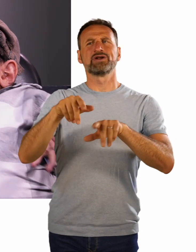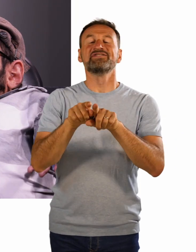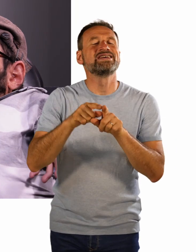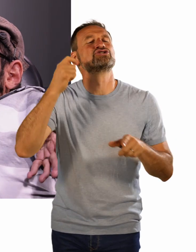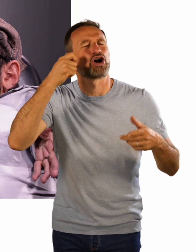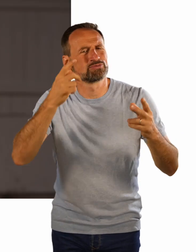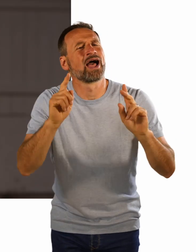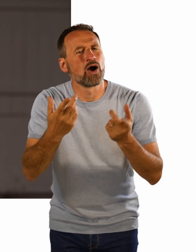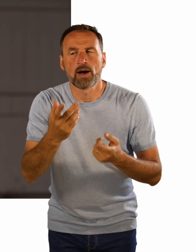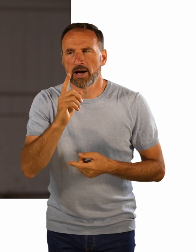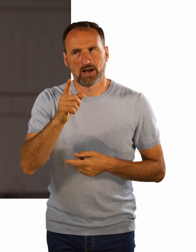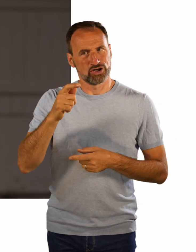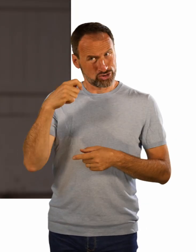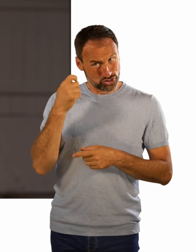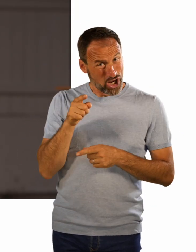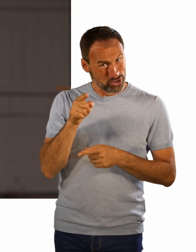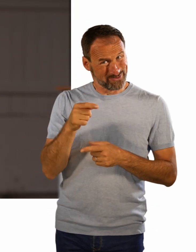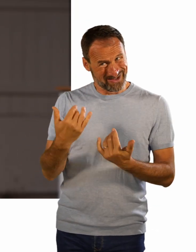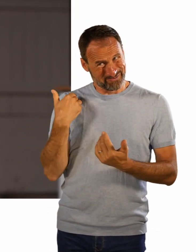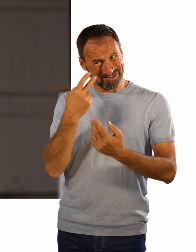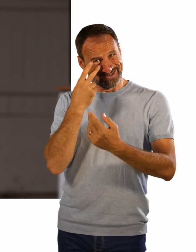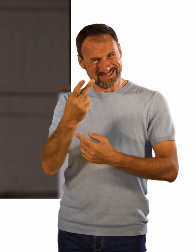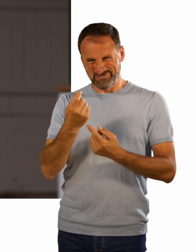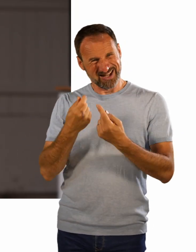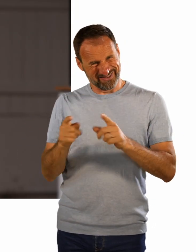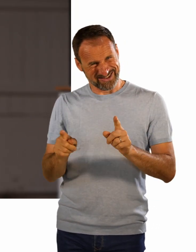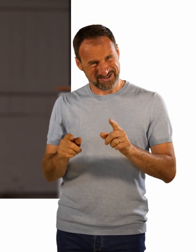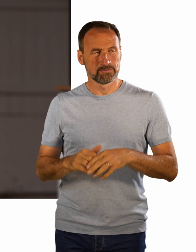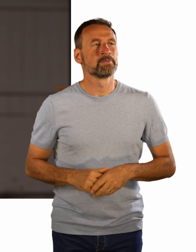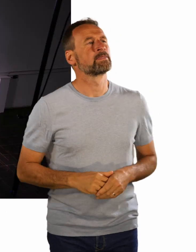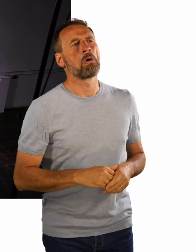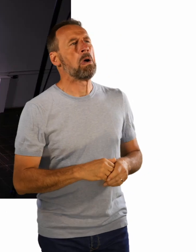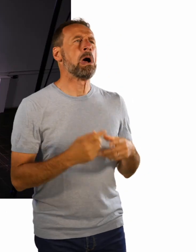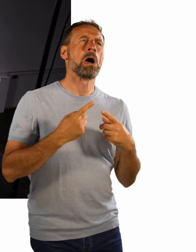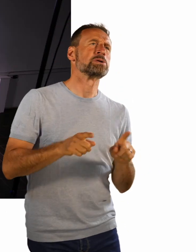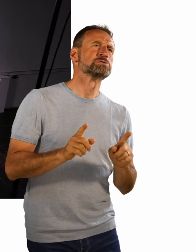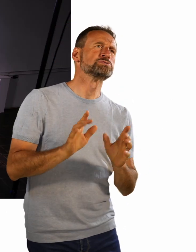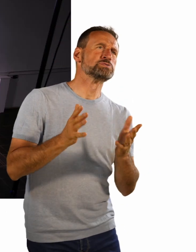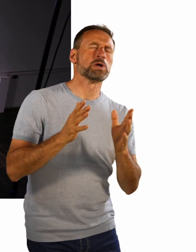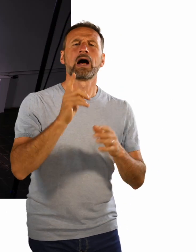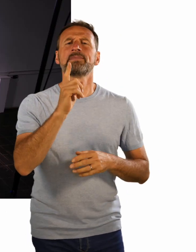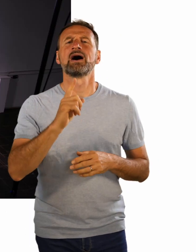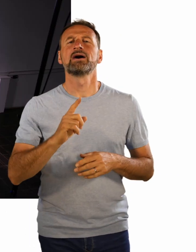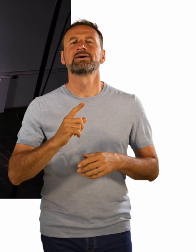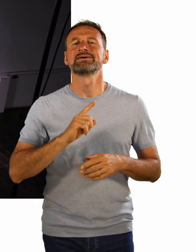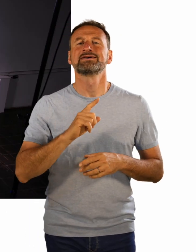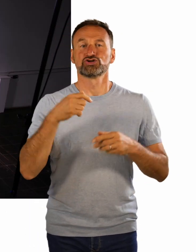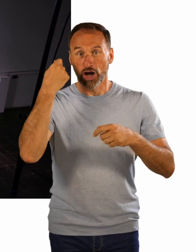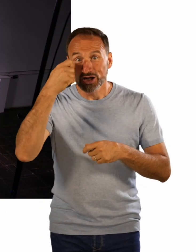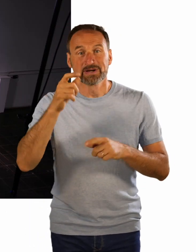anderes. Anders nicht wirklich was, nur dass ich mich halt nicht als mich selbst präsentiere, sondern